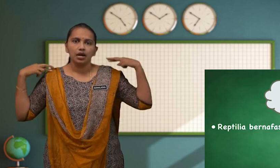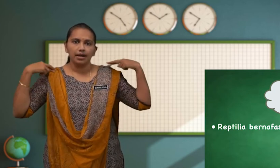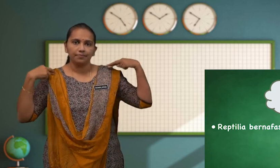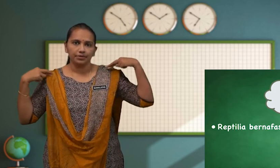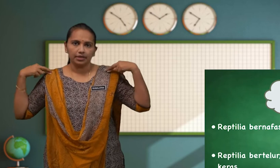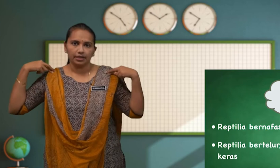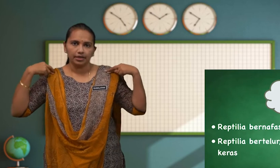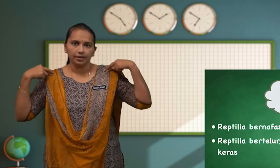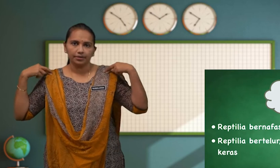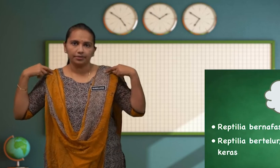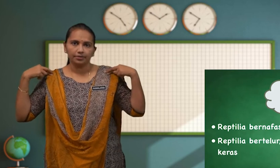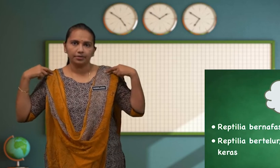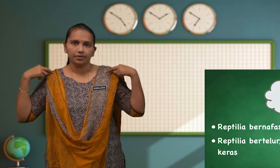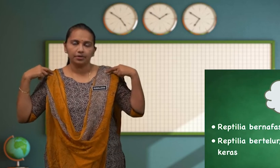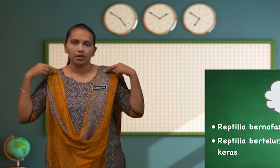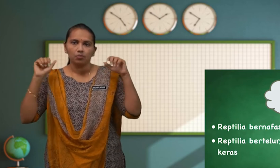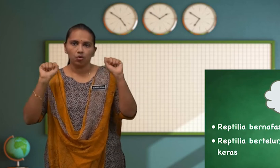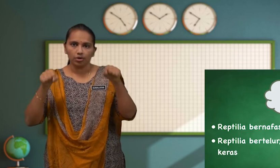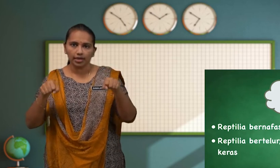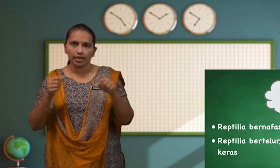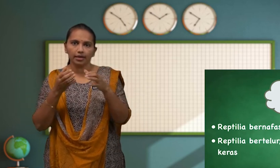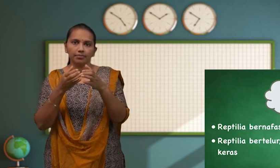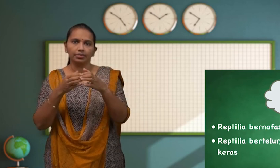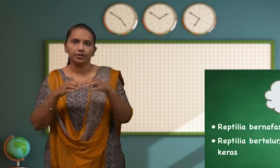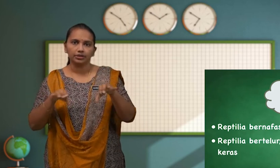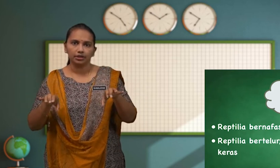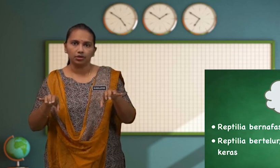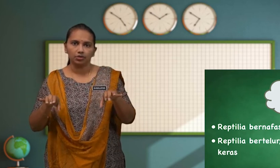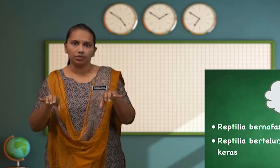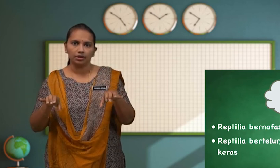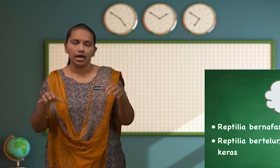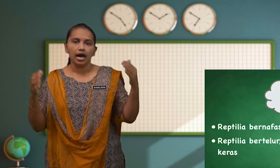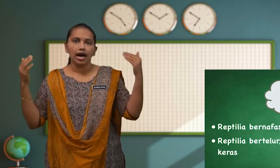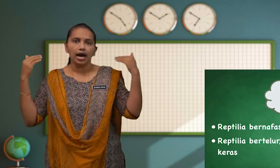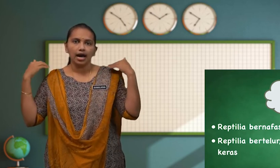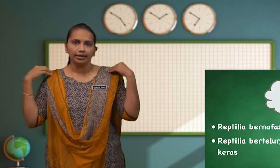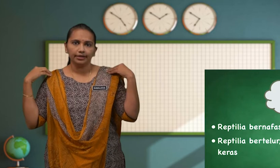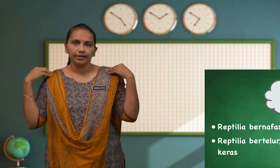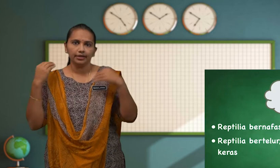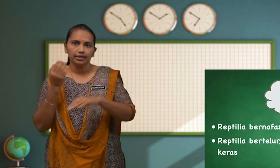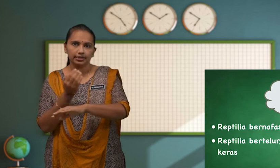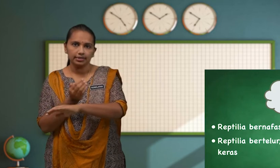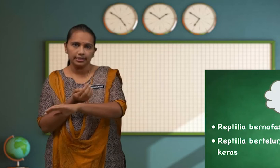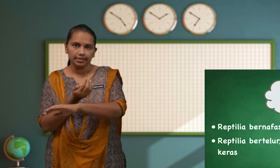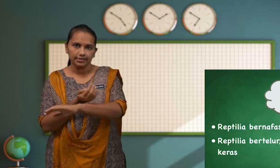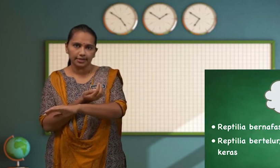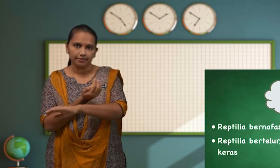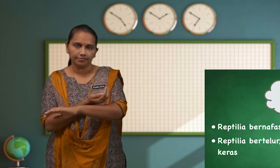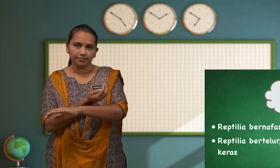Reptilia Boleh Bertelur Ada Sisik